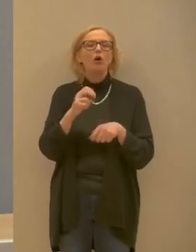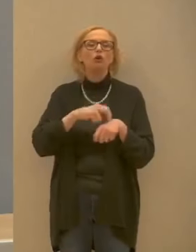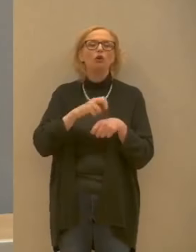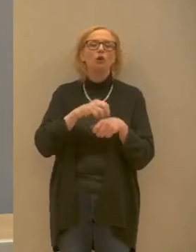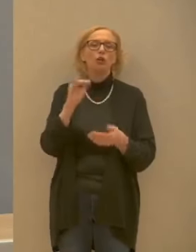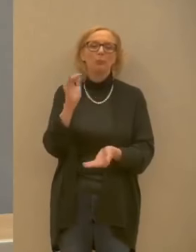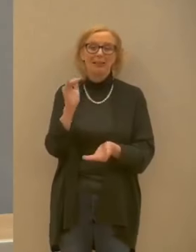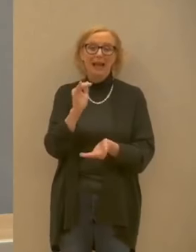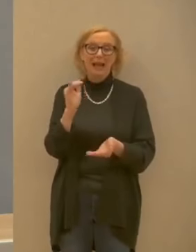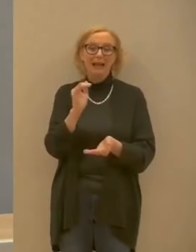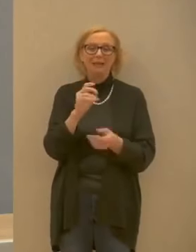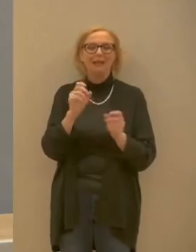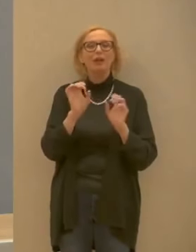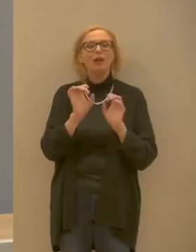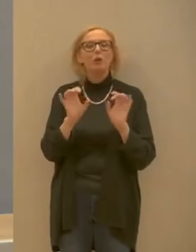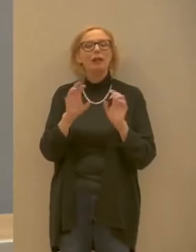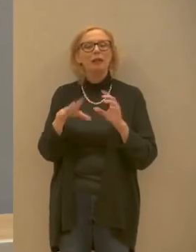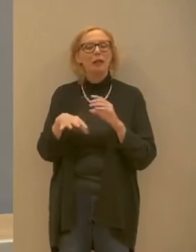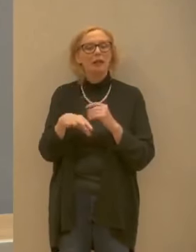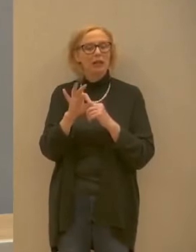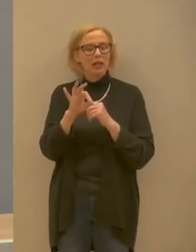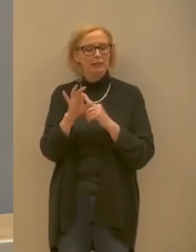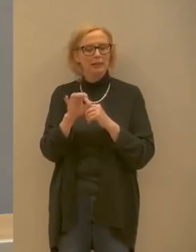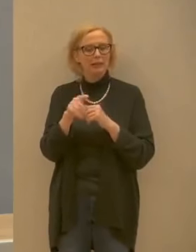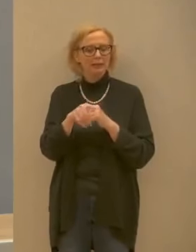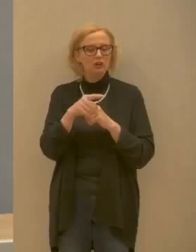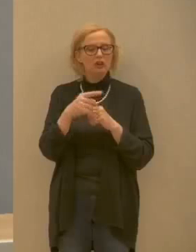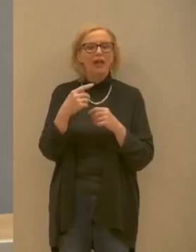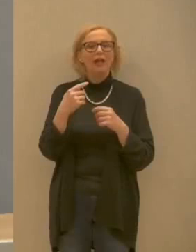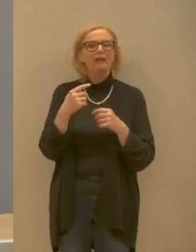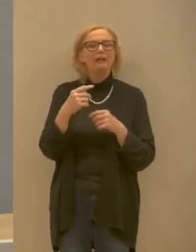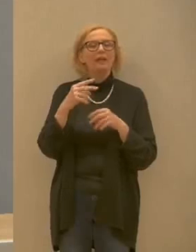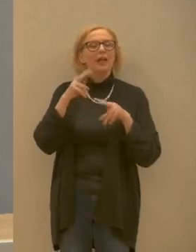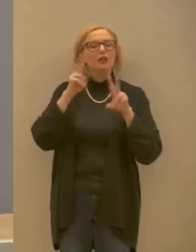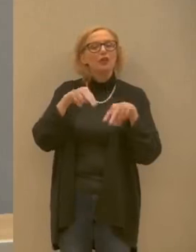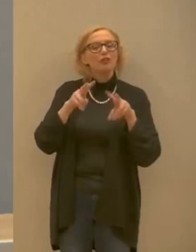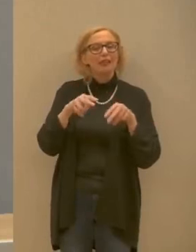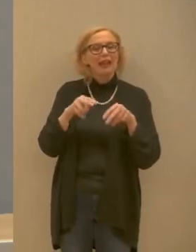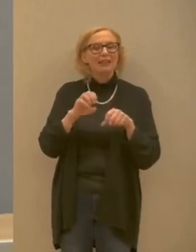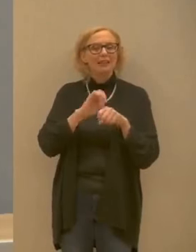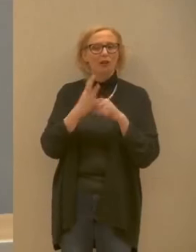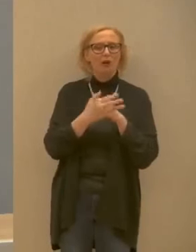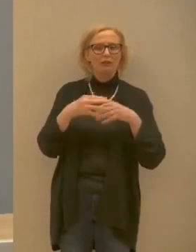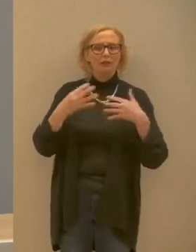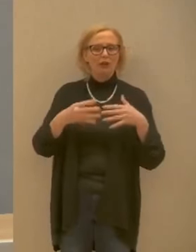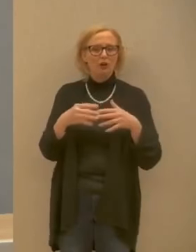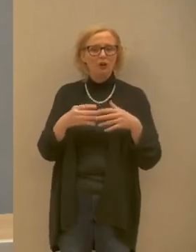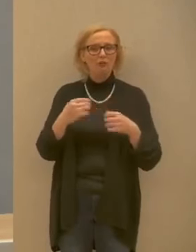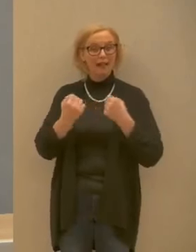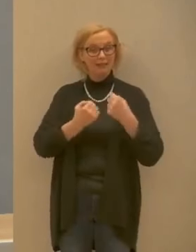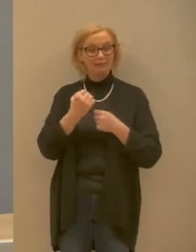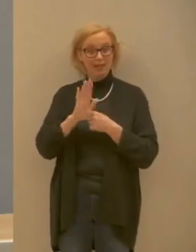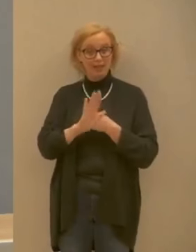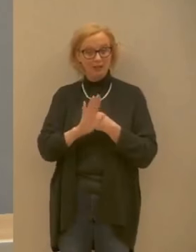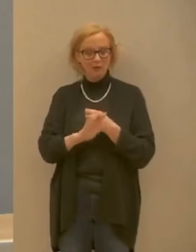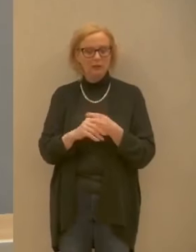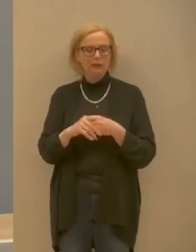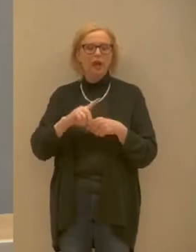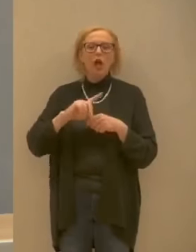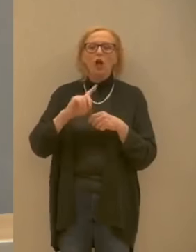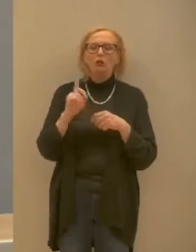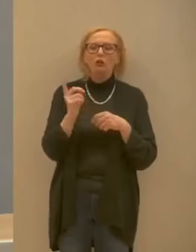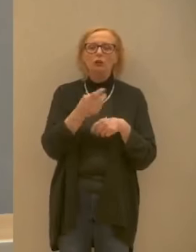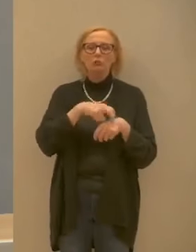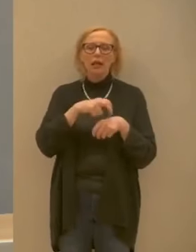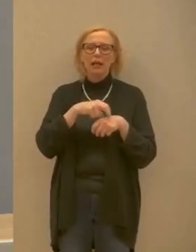quali hanno aderito a un progetto di attivazione e sorveglianza del Covid-19 tutti i medici e i pediatri segnaleranno al